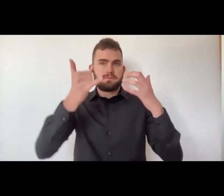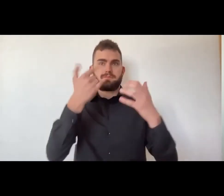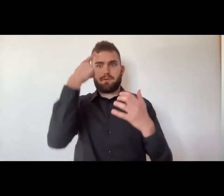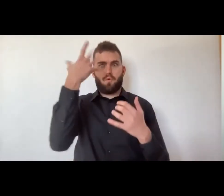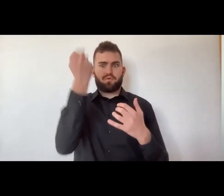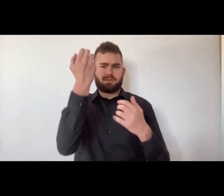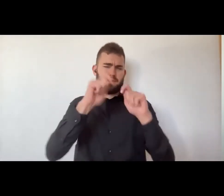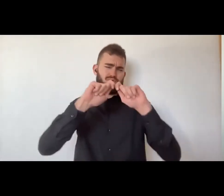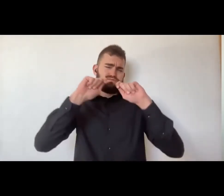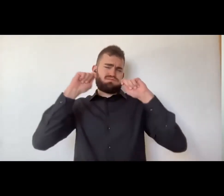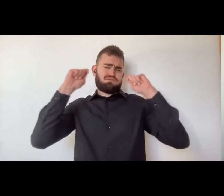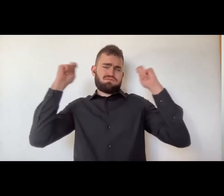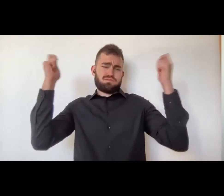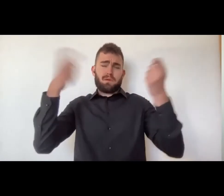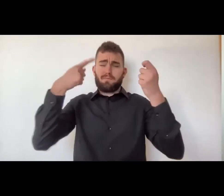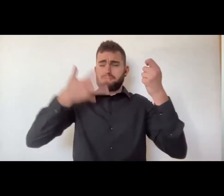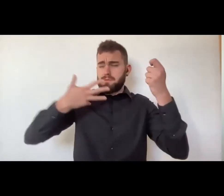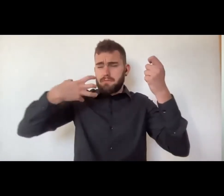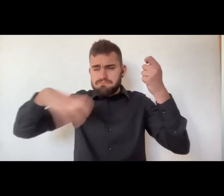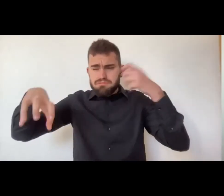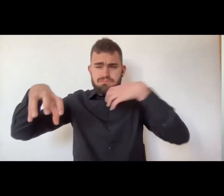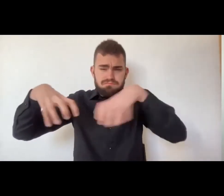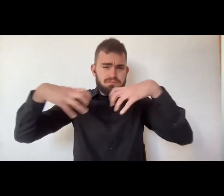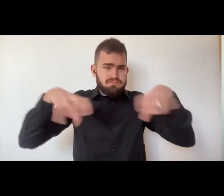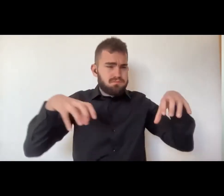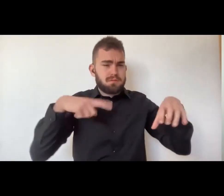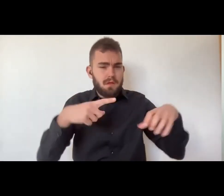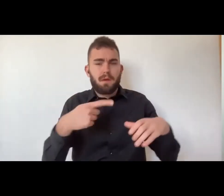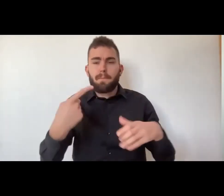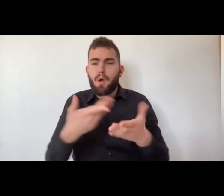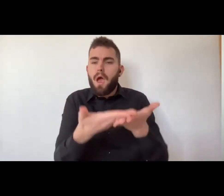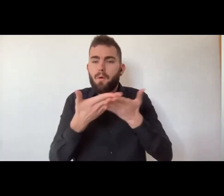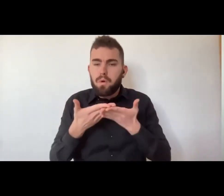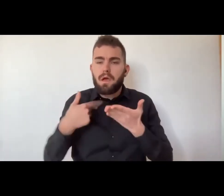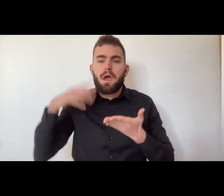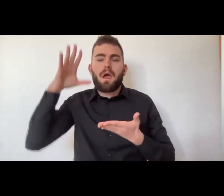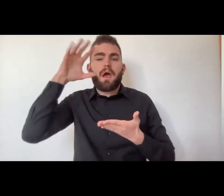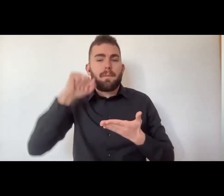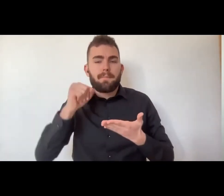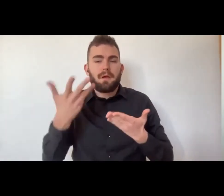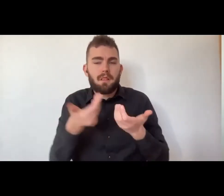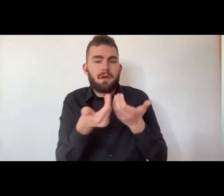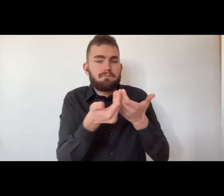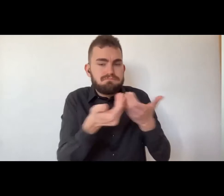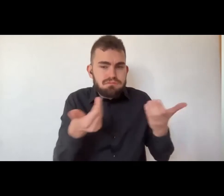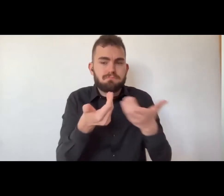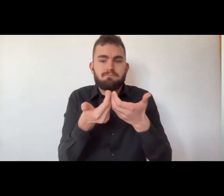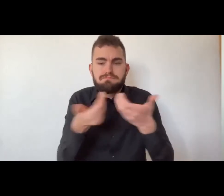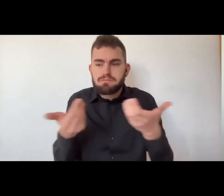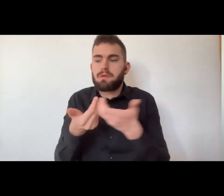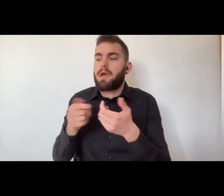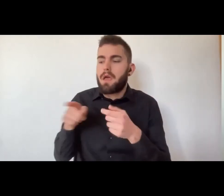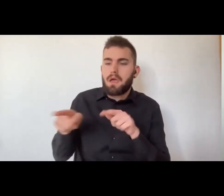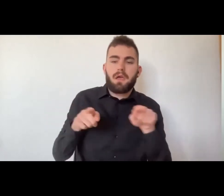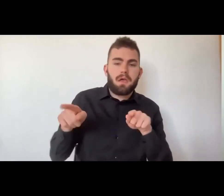artistiche, il vedere il mondo del teatro in generale, tutte le specettature che quest'arte performativa poteva